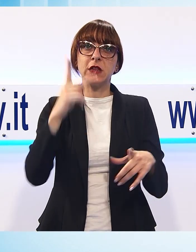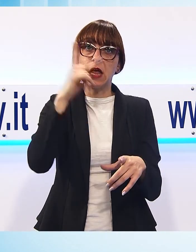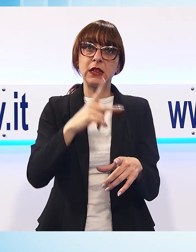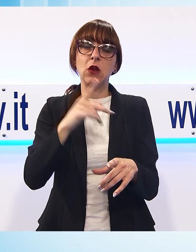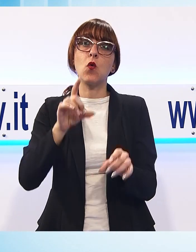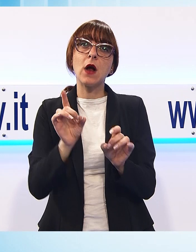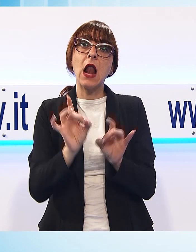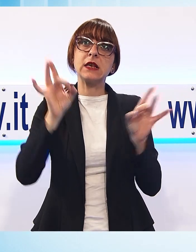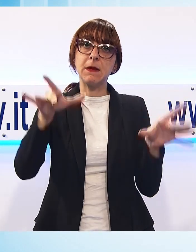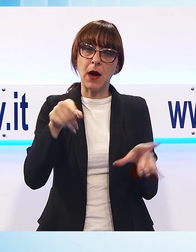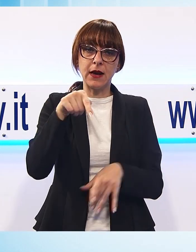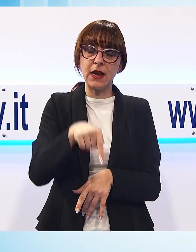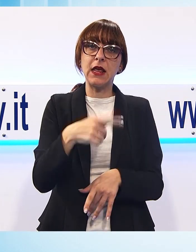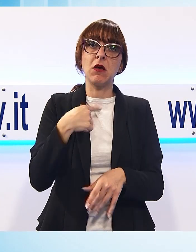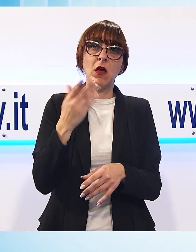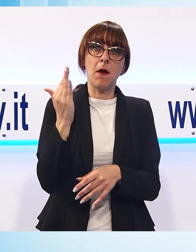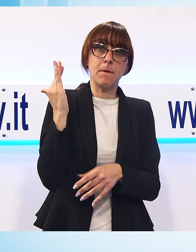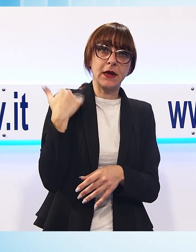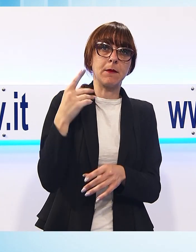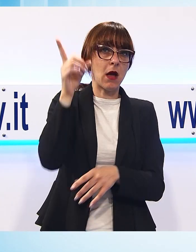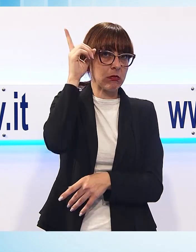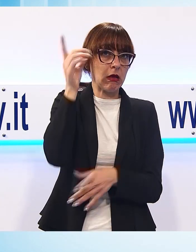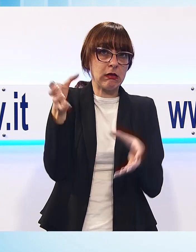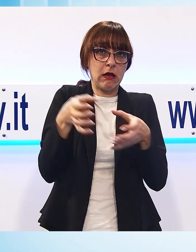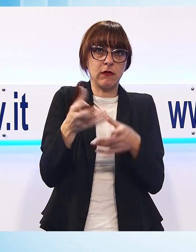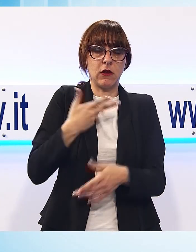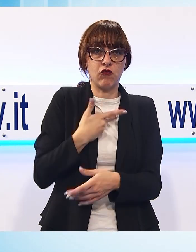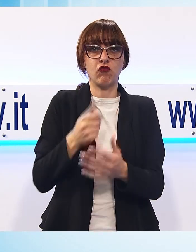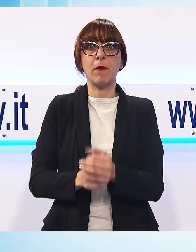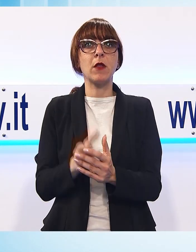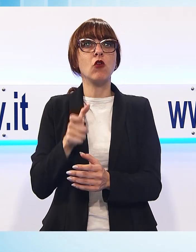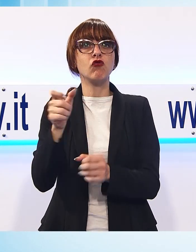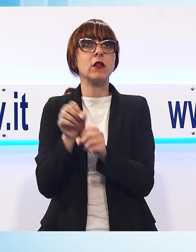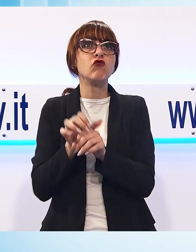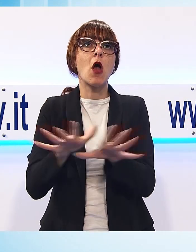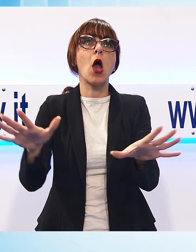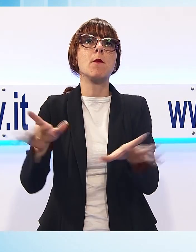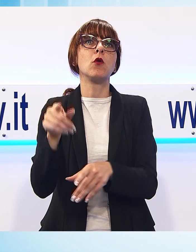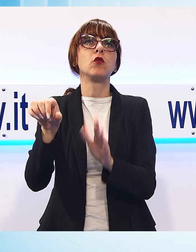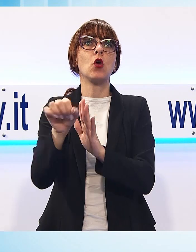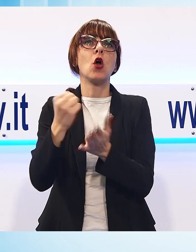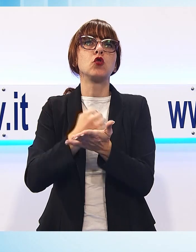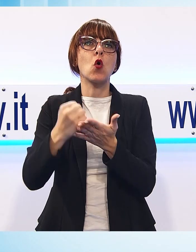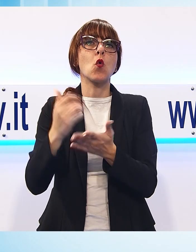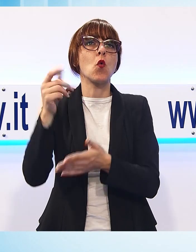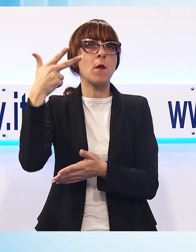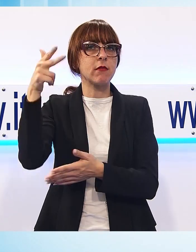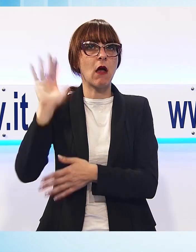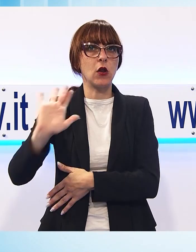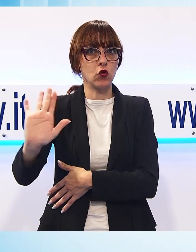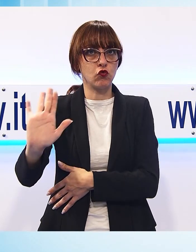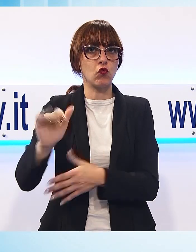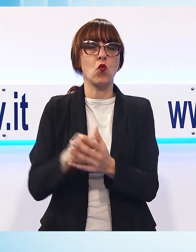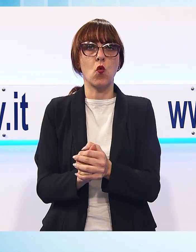20.45 in San Micheletto è prevista la proiezione del suo documentario With One Tide End, con una mano